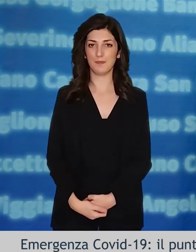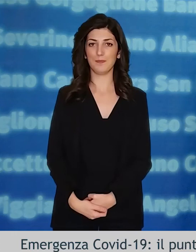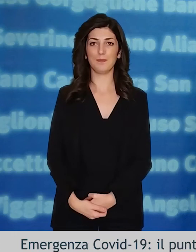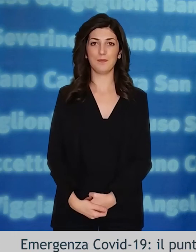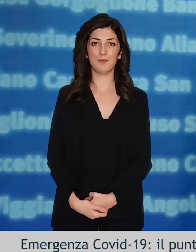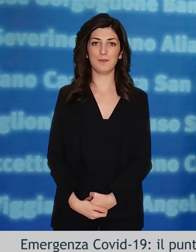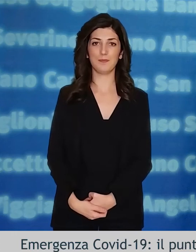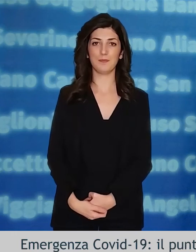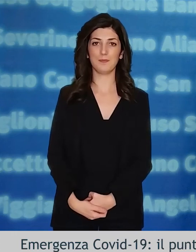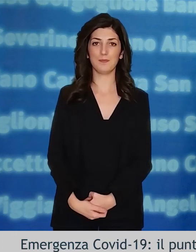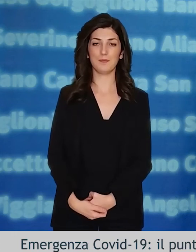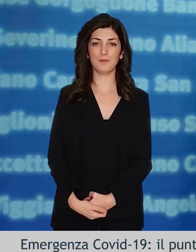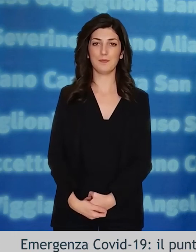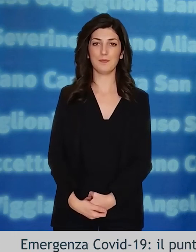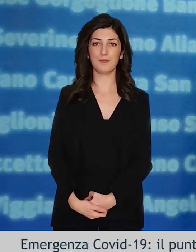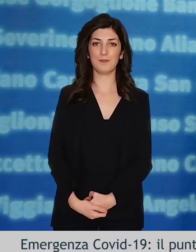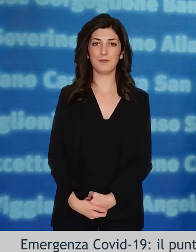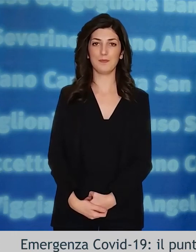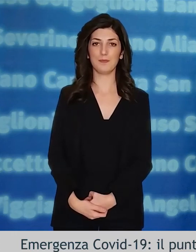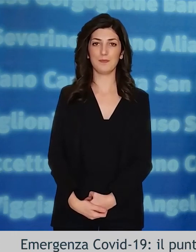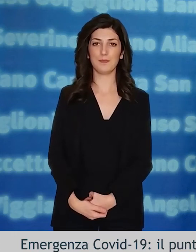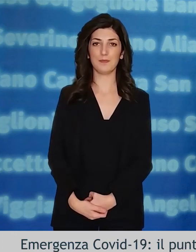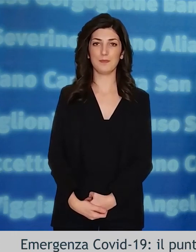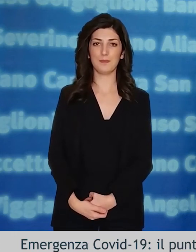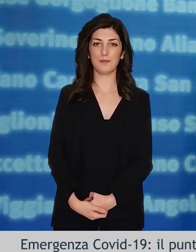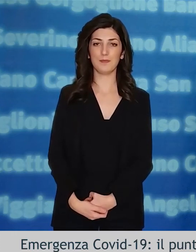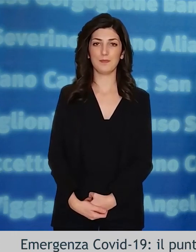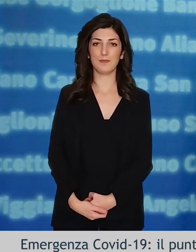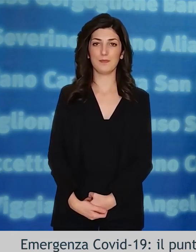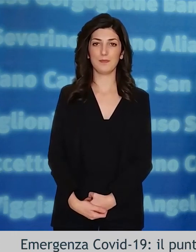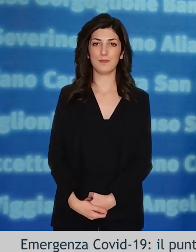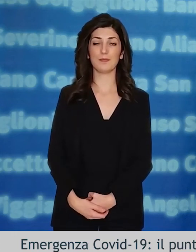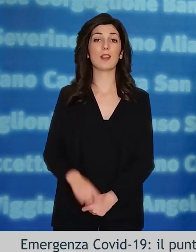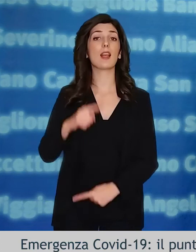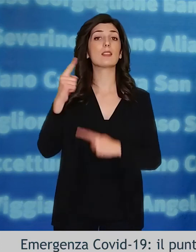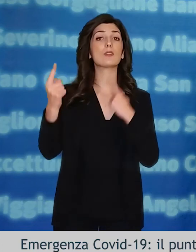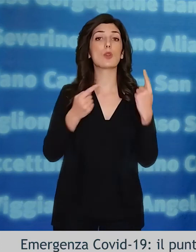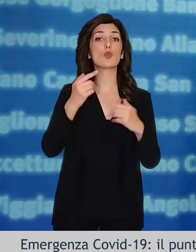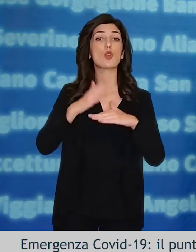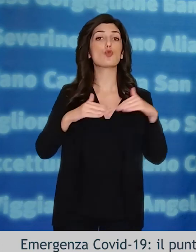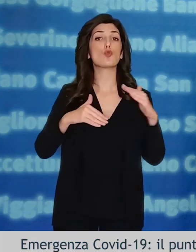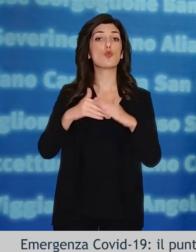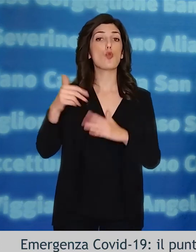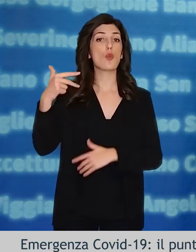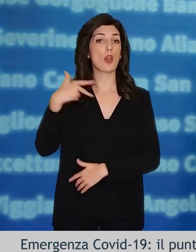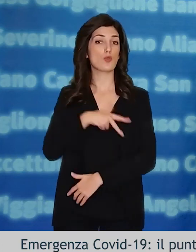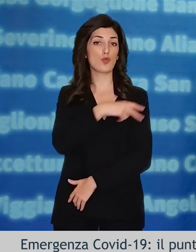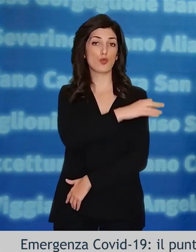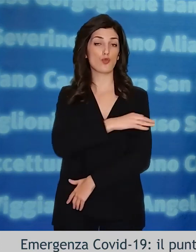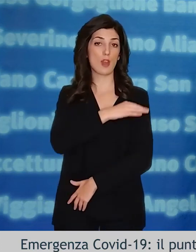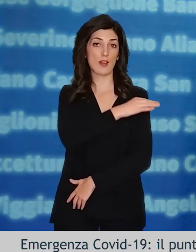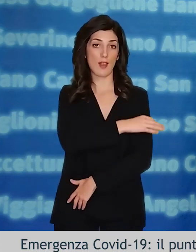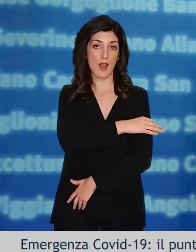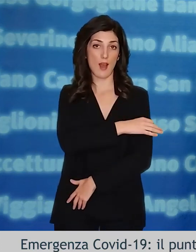faciliterebbe il compito del tracciamento dei contatti. Discorso a parte per le strutture